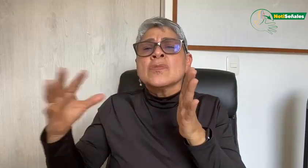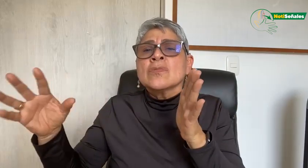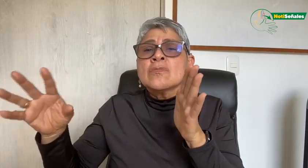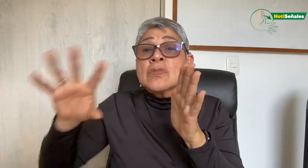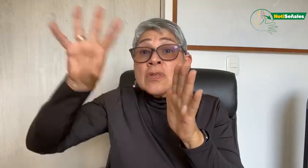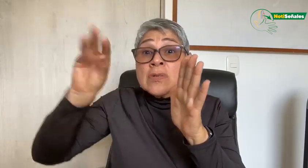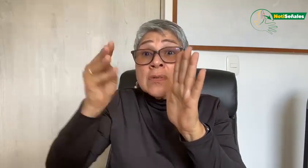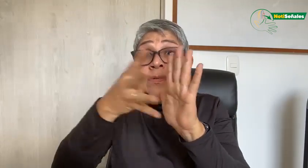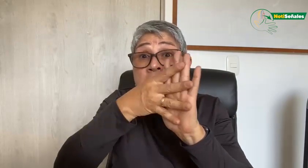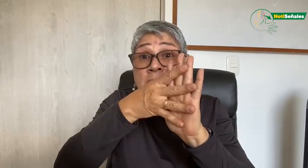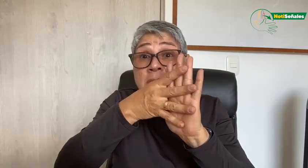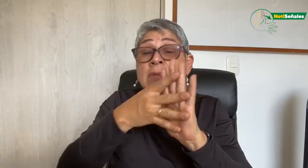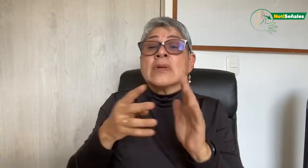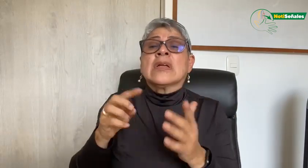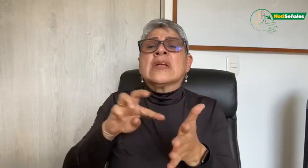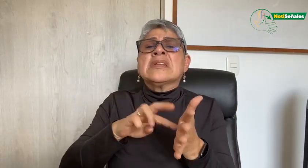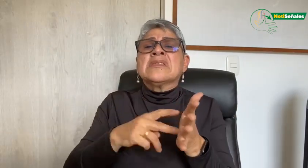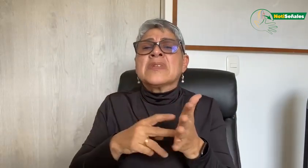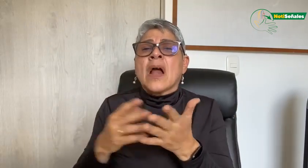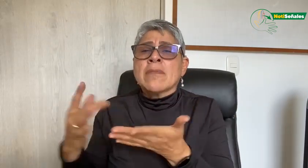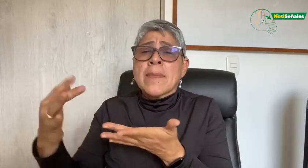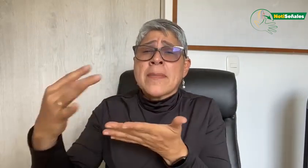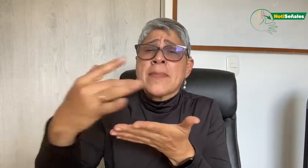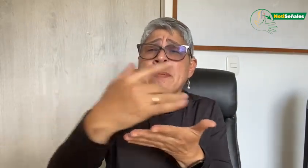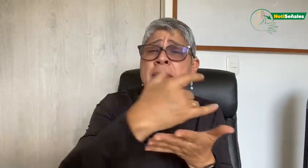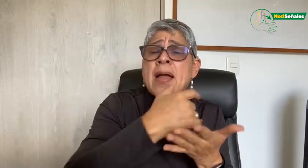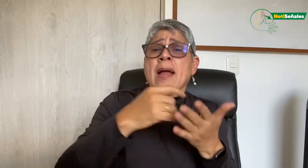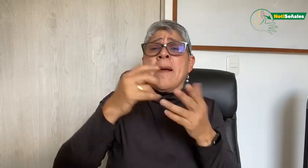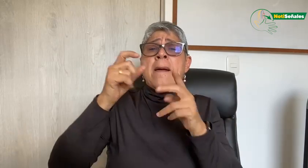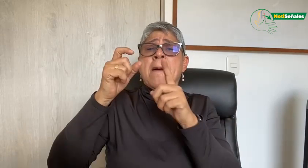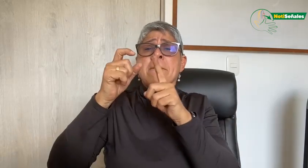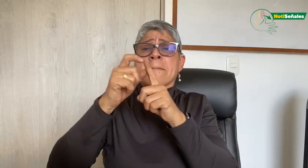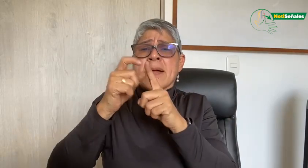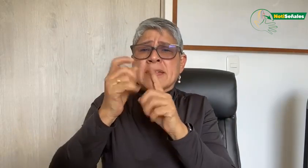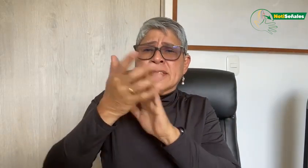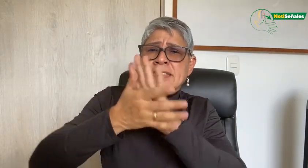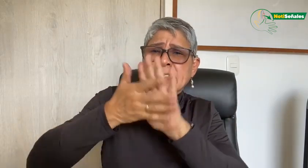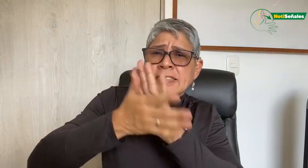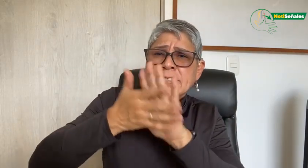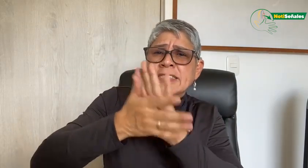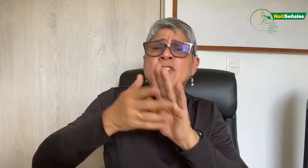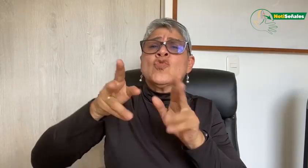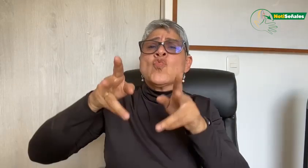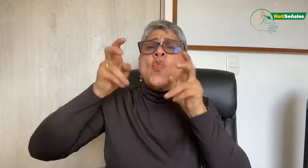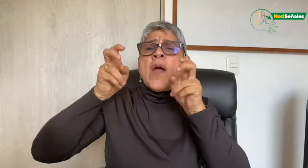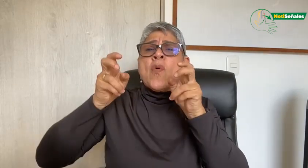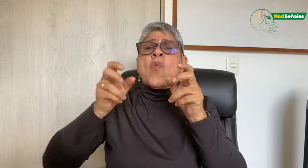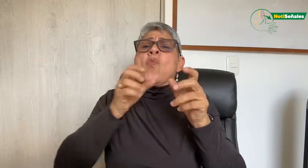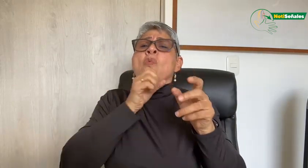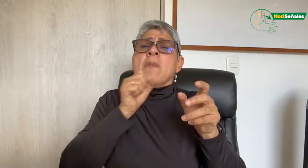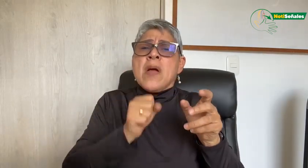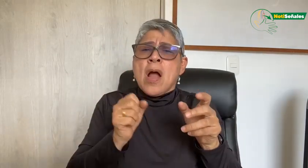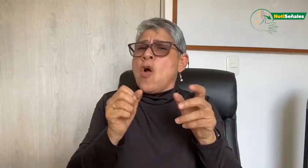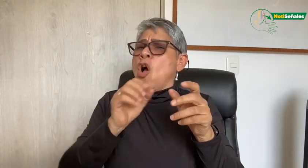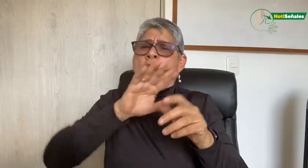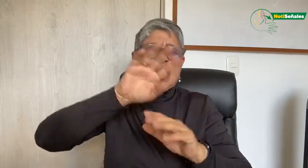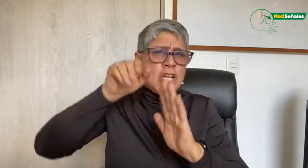es el corpus, es decir, la recopilación de palabras, neologismos, señas